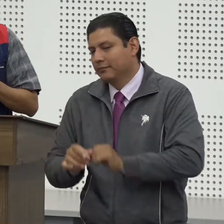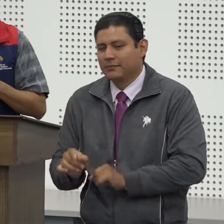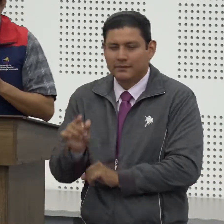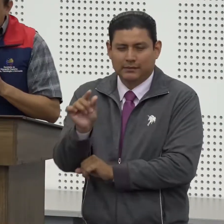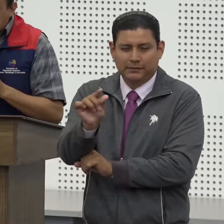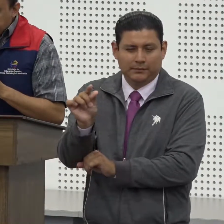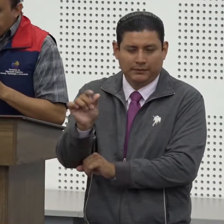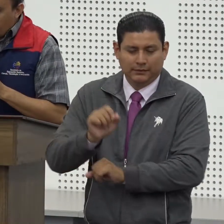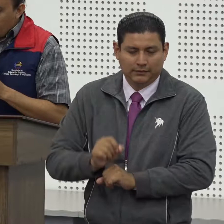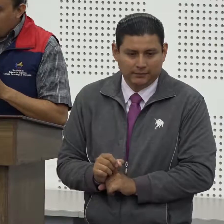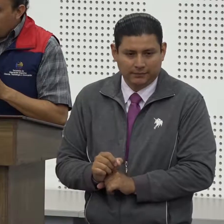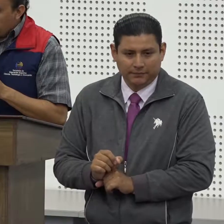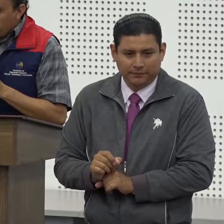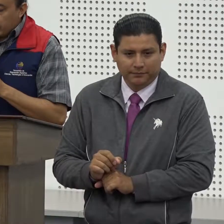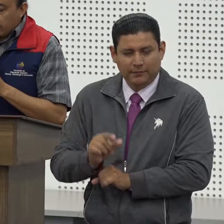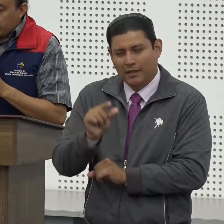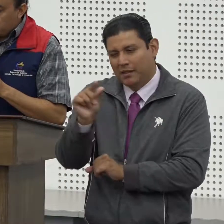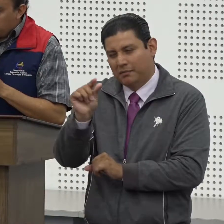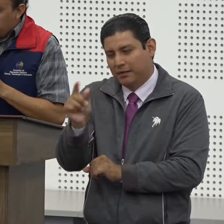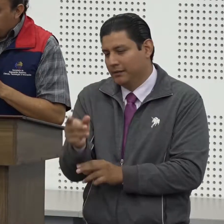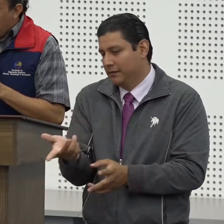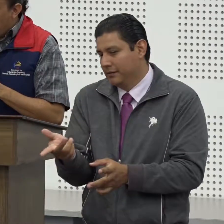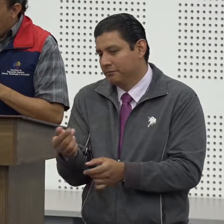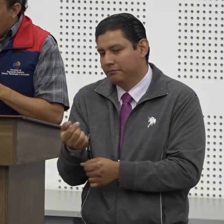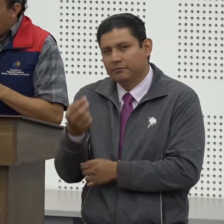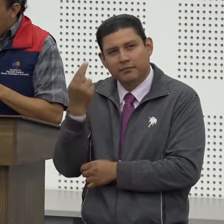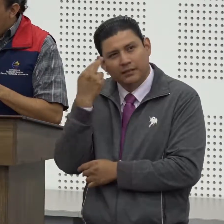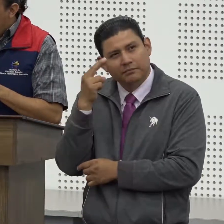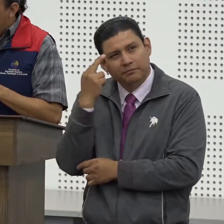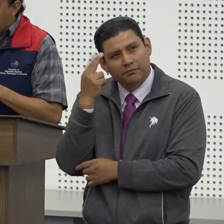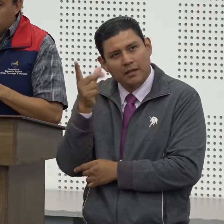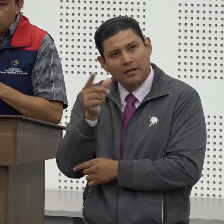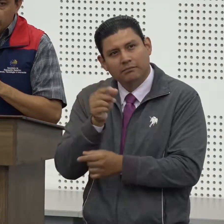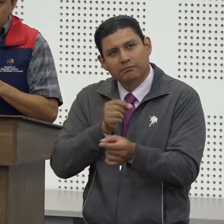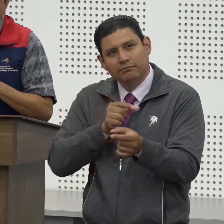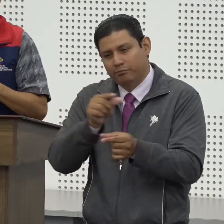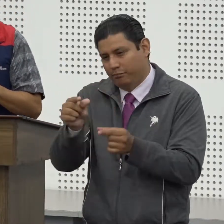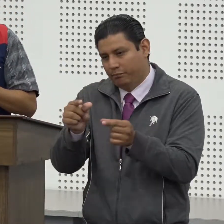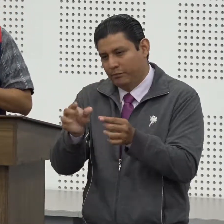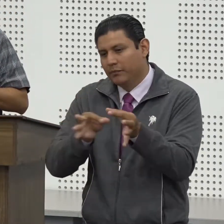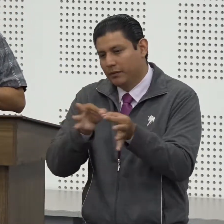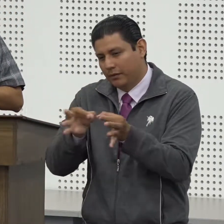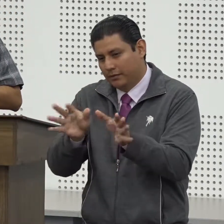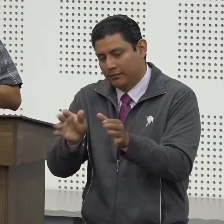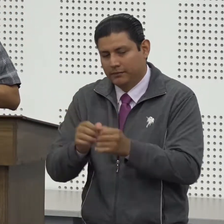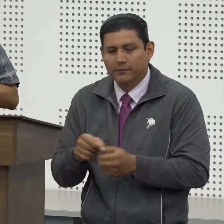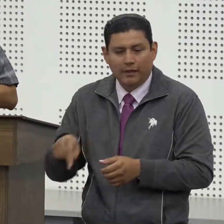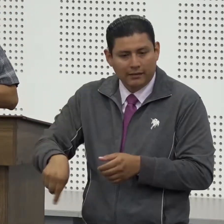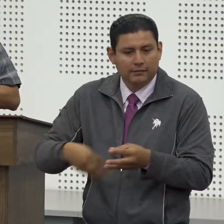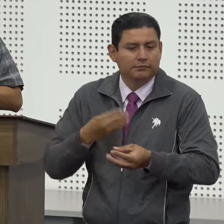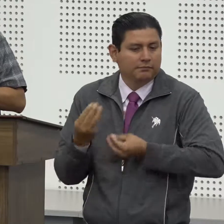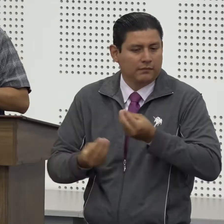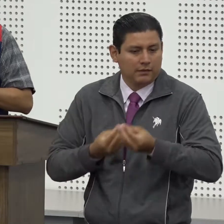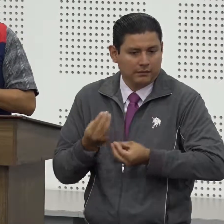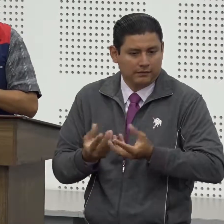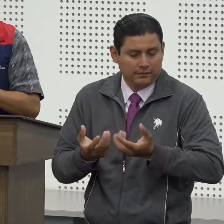unas unas breves reflexiones sobre lo que lo que estamos haciendo acá creo que la parte